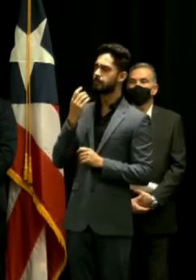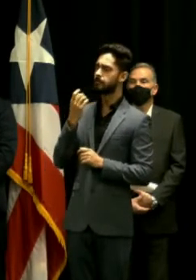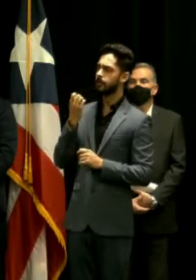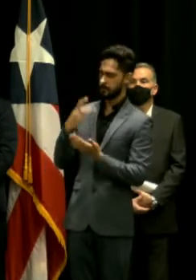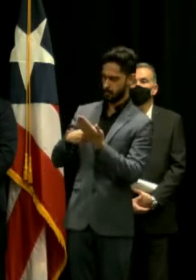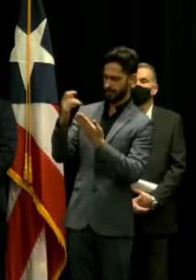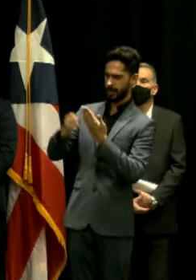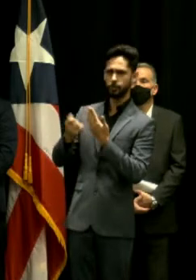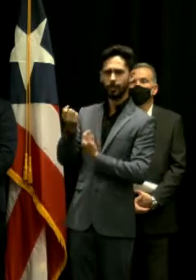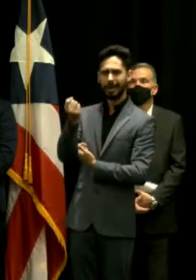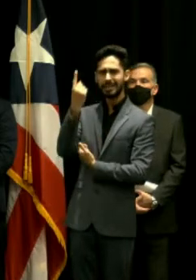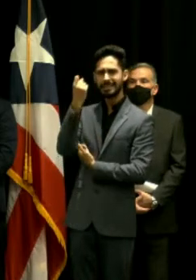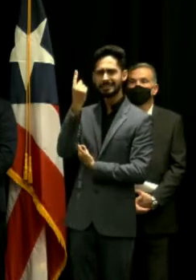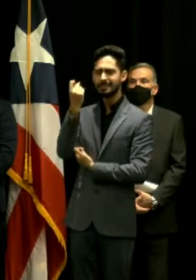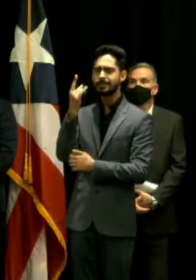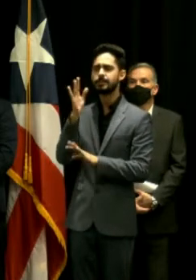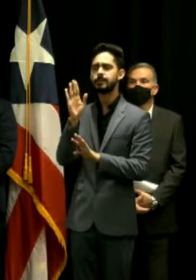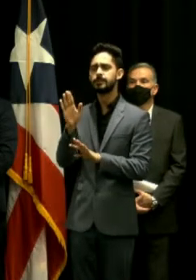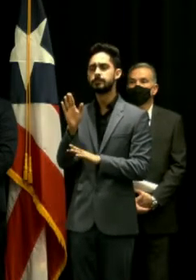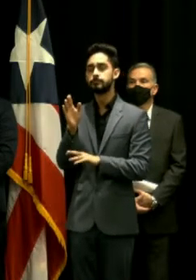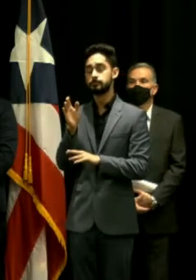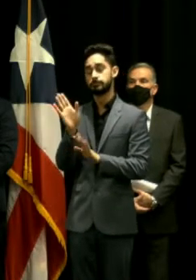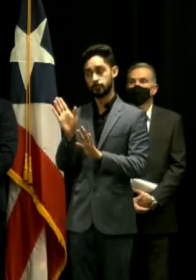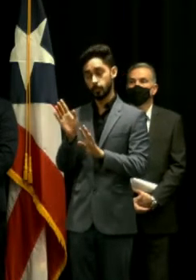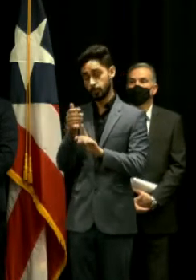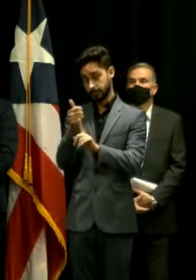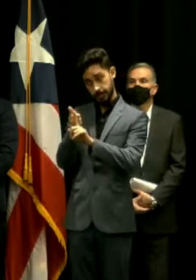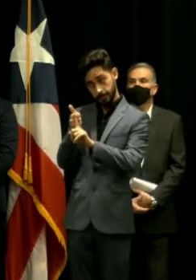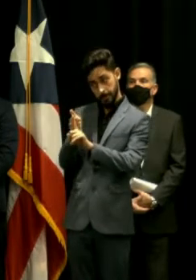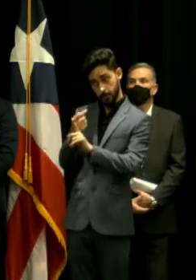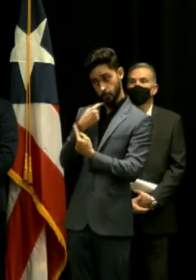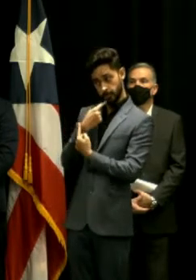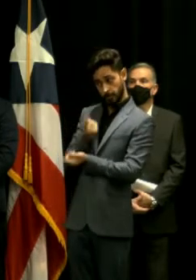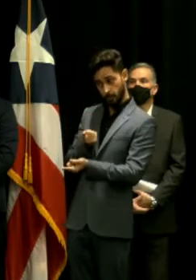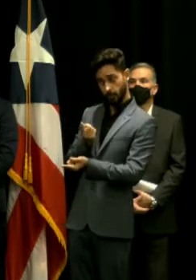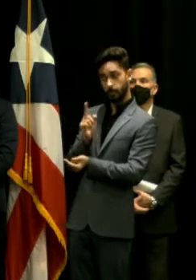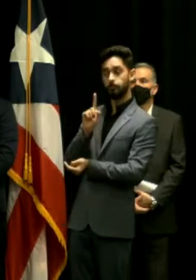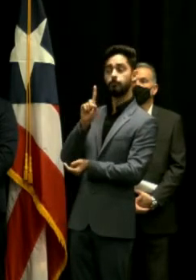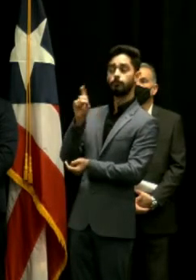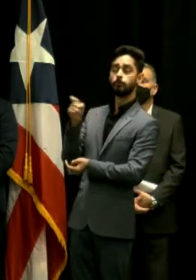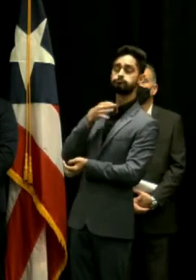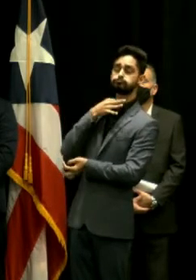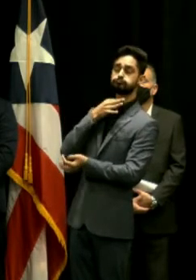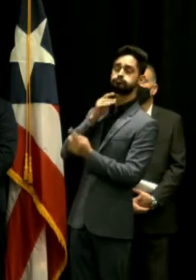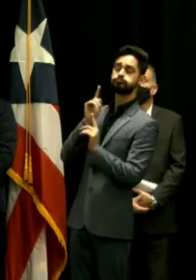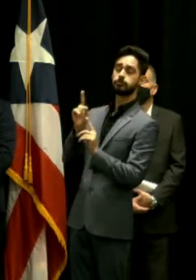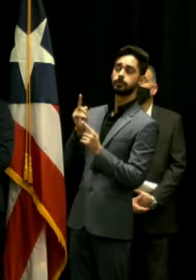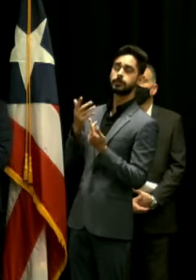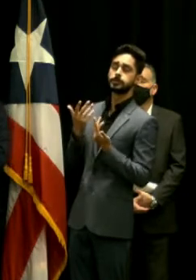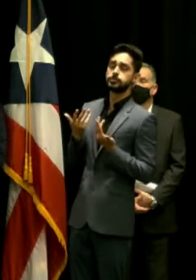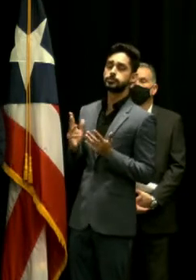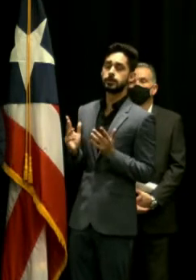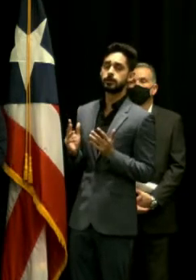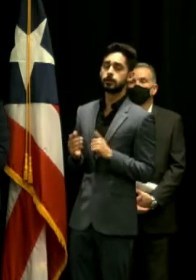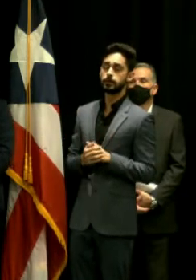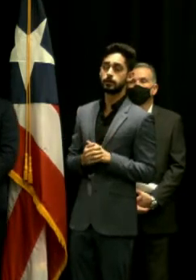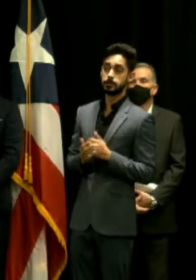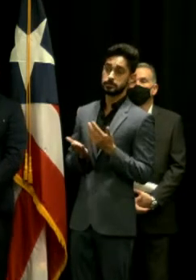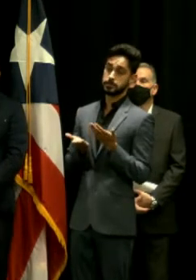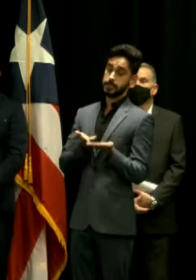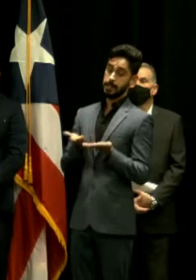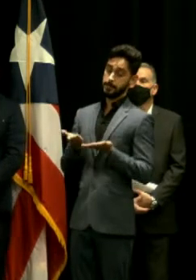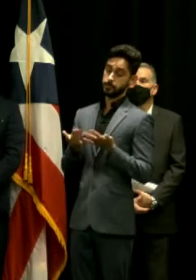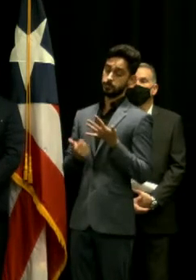han mencionado varias veces y usted mismo lo mencionó la posibilidad de que además de los servicios muy necesarios